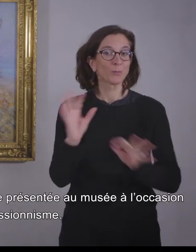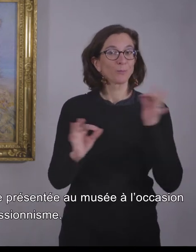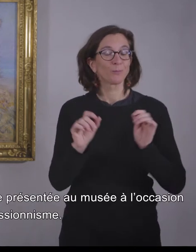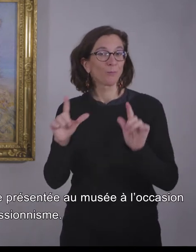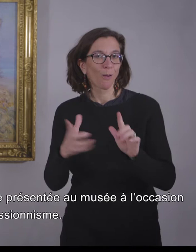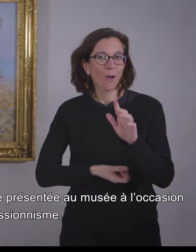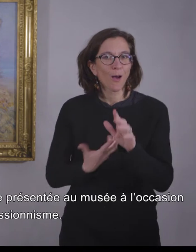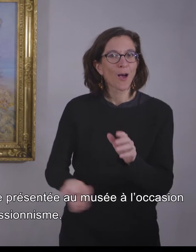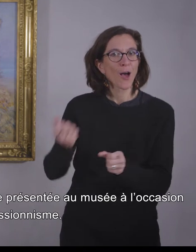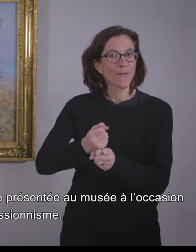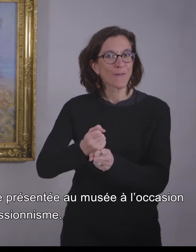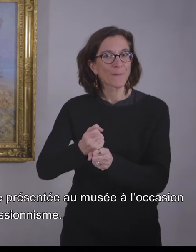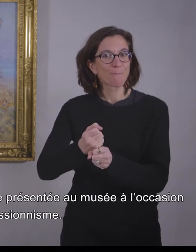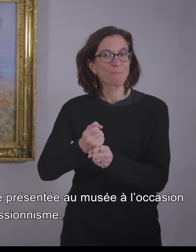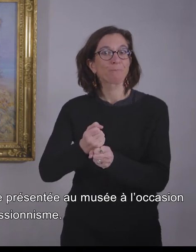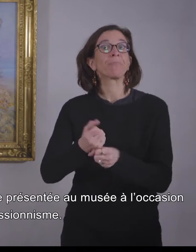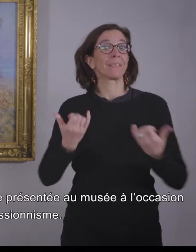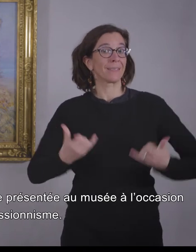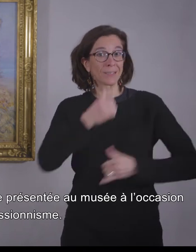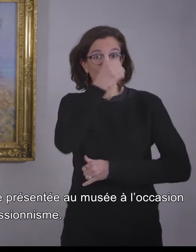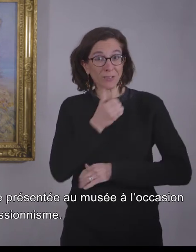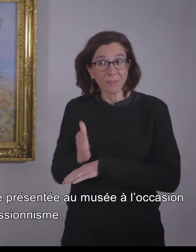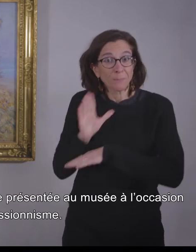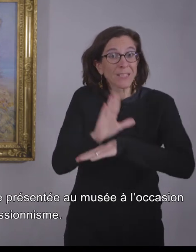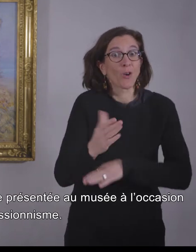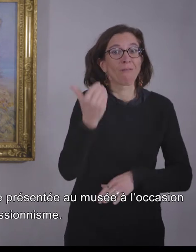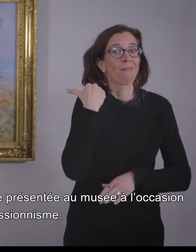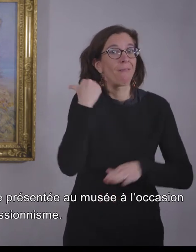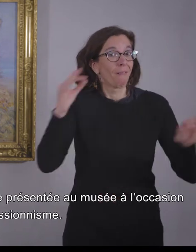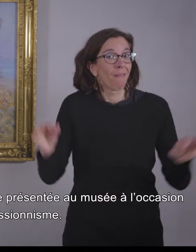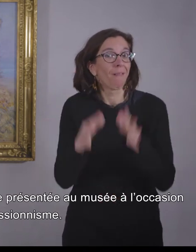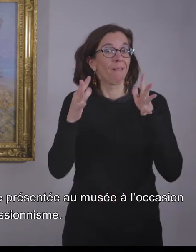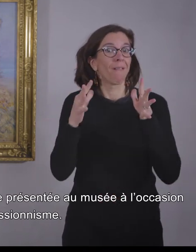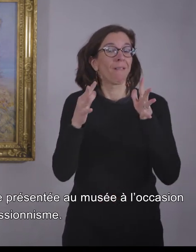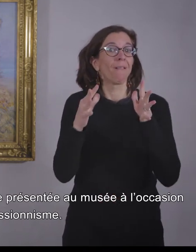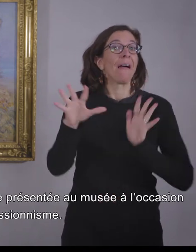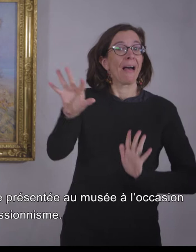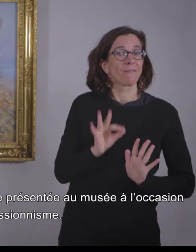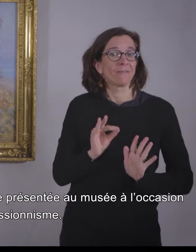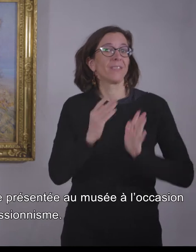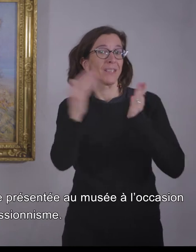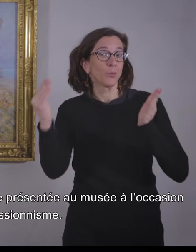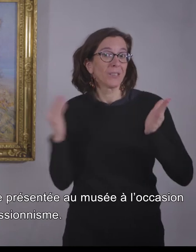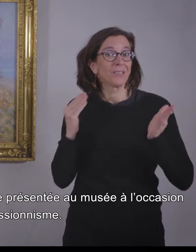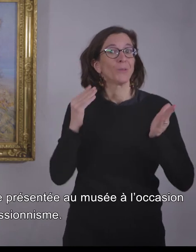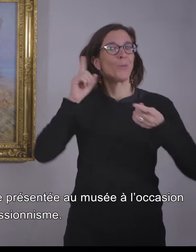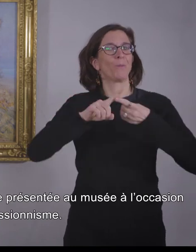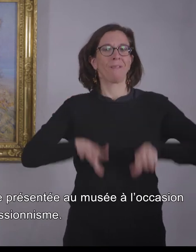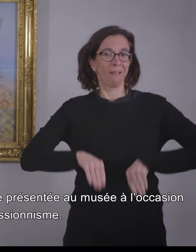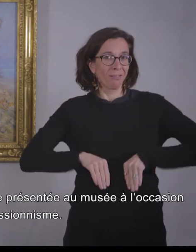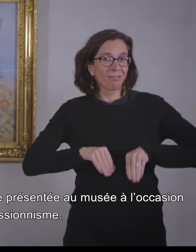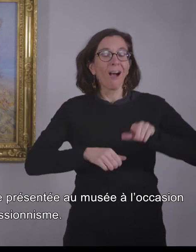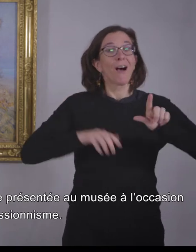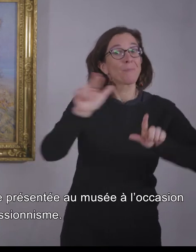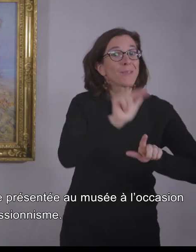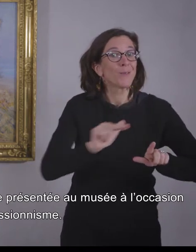découvrir une œuvre présentée au Musée à l'occasion de l'exposition « Le Canada et l'impressionnisme ». Il